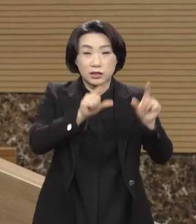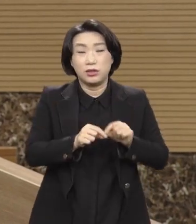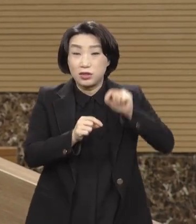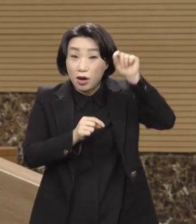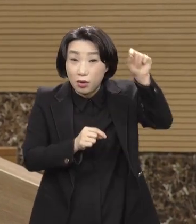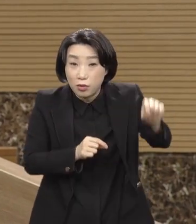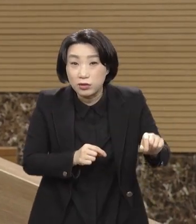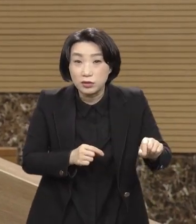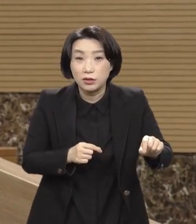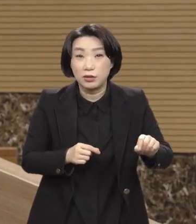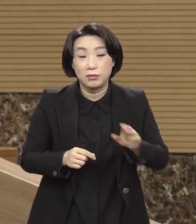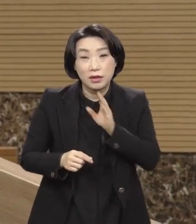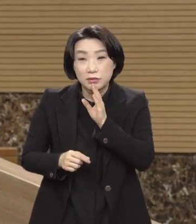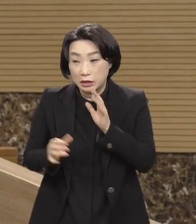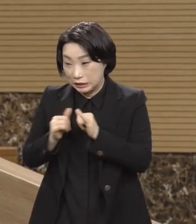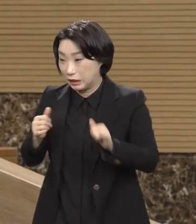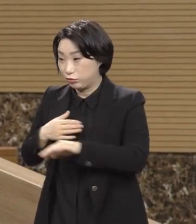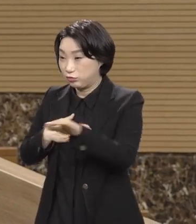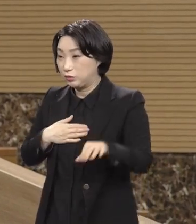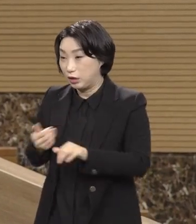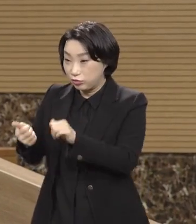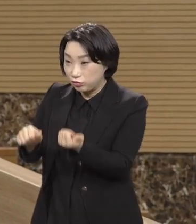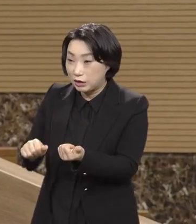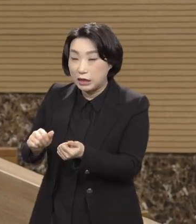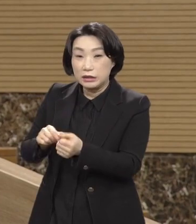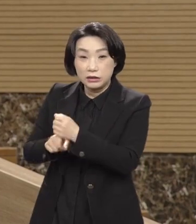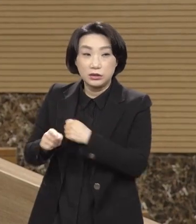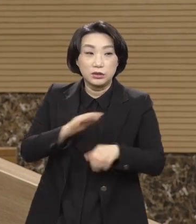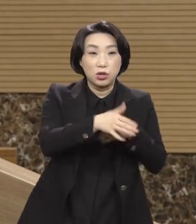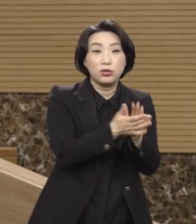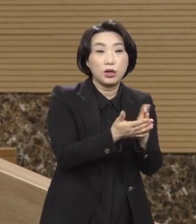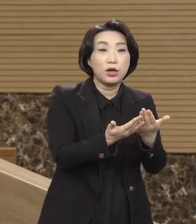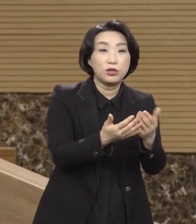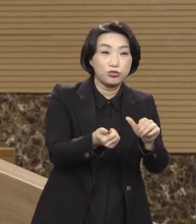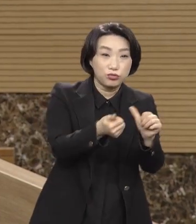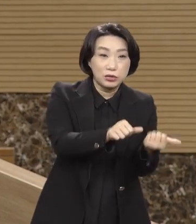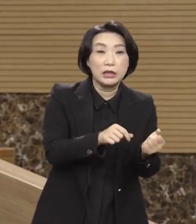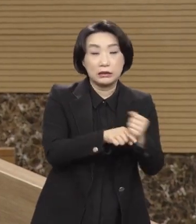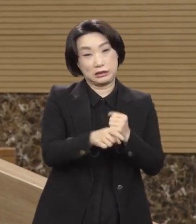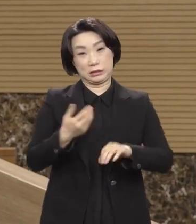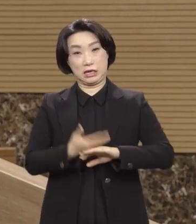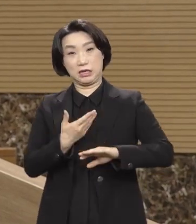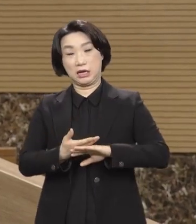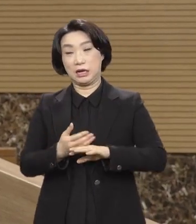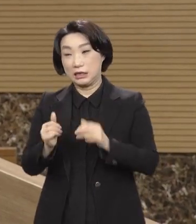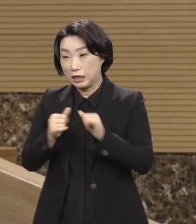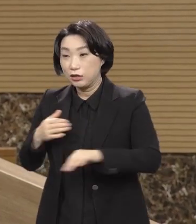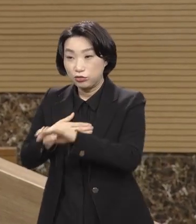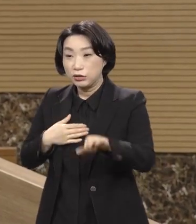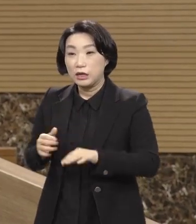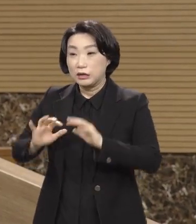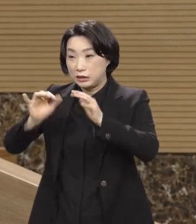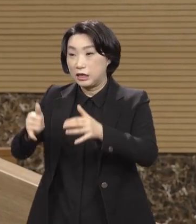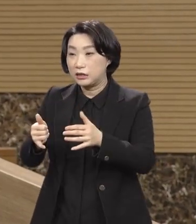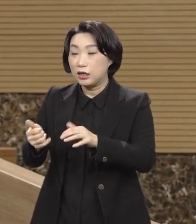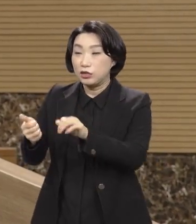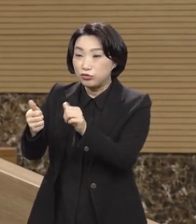죽어 죽는다는 개념과 성경이 죽는다는 개념은 달로. 우리가 세상에서 죽는다는 개념은